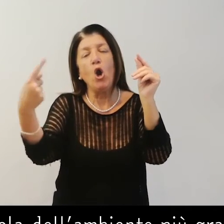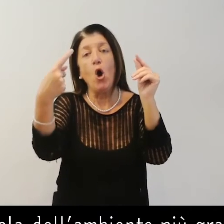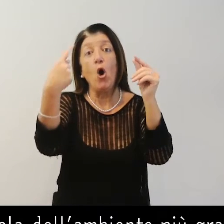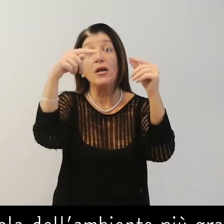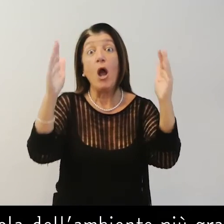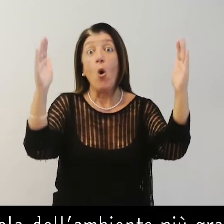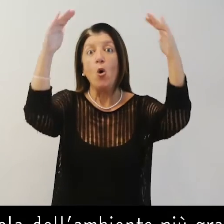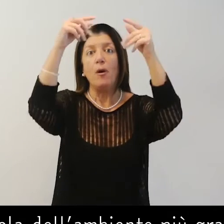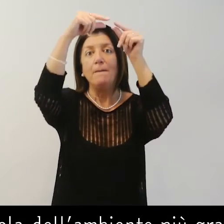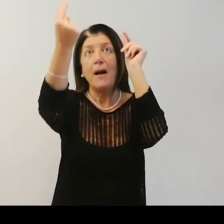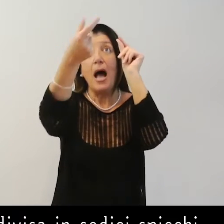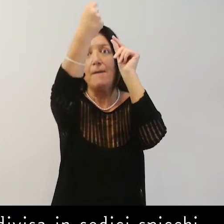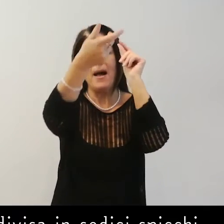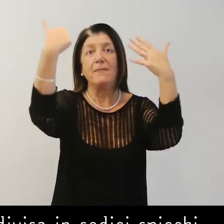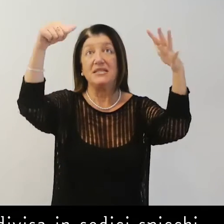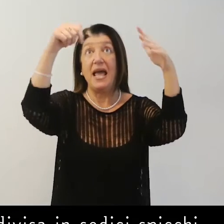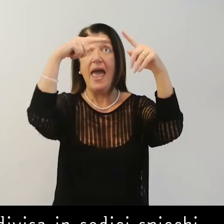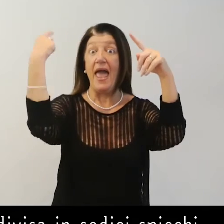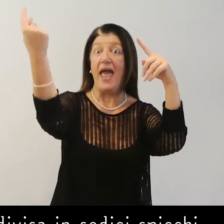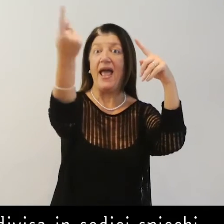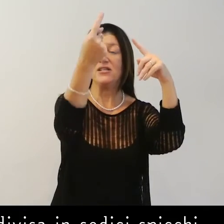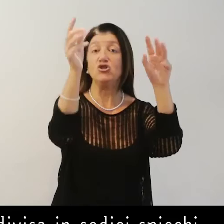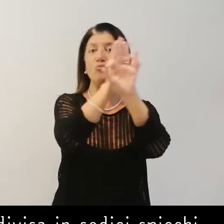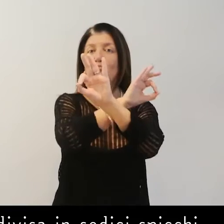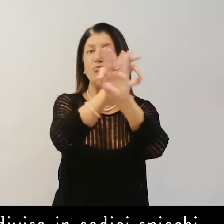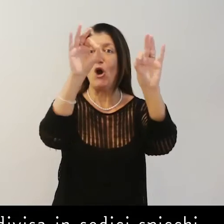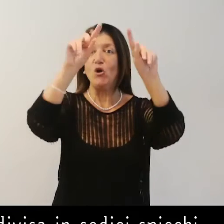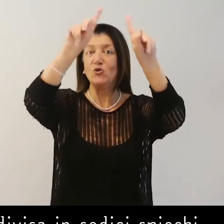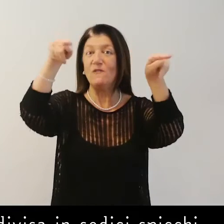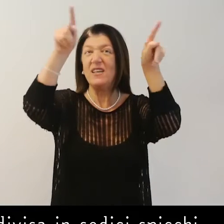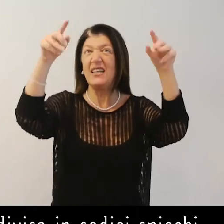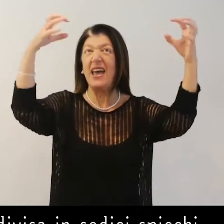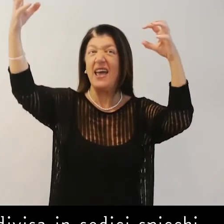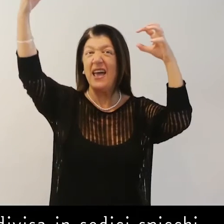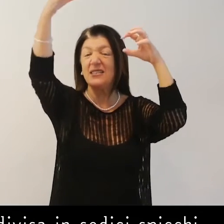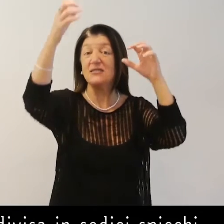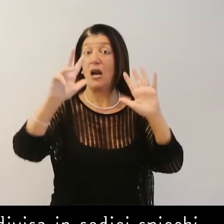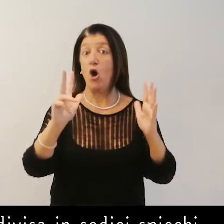colorate divisa in 16 spicchi ed illuminata da 8 oculi